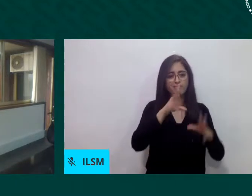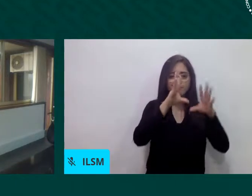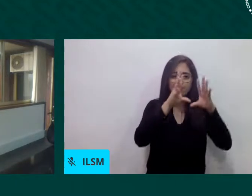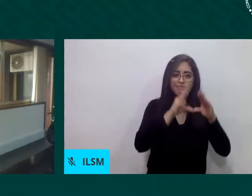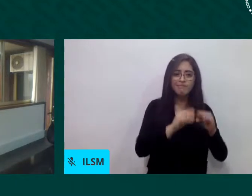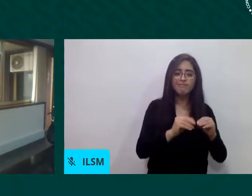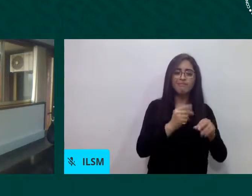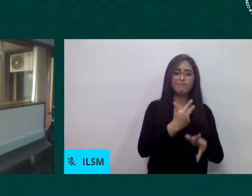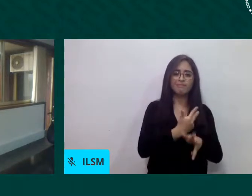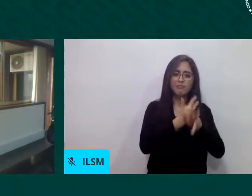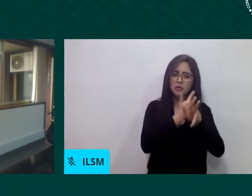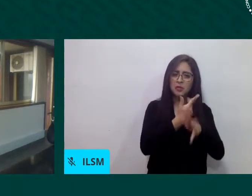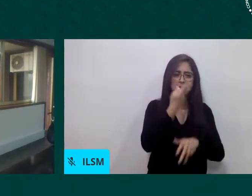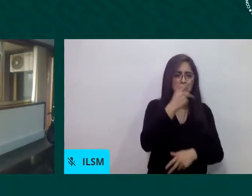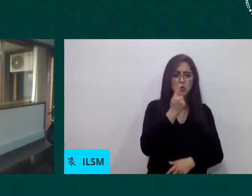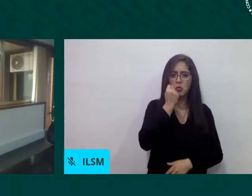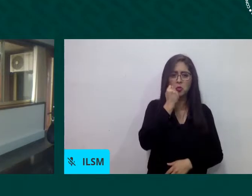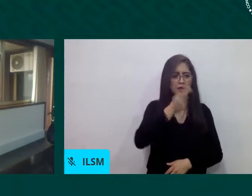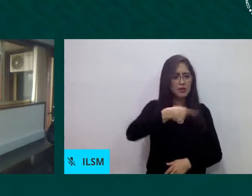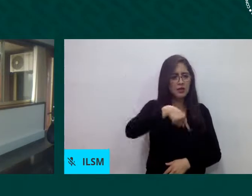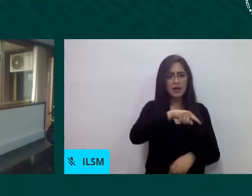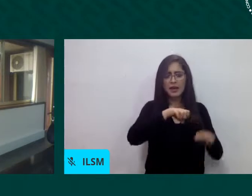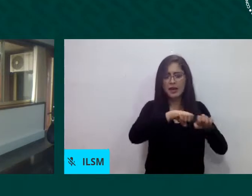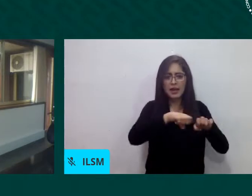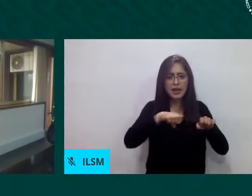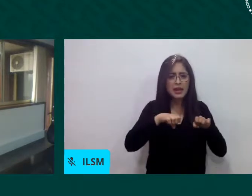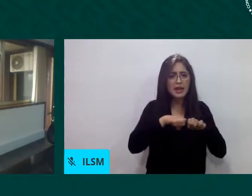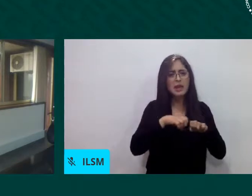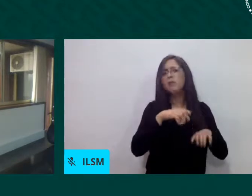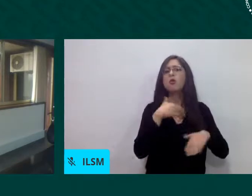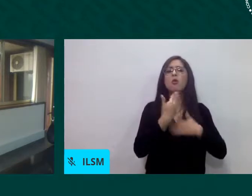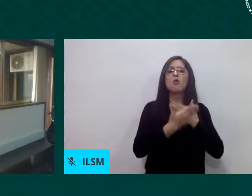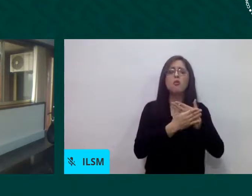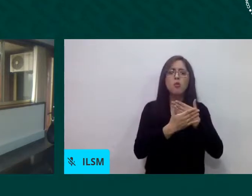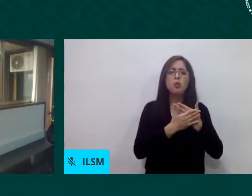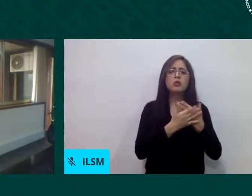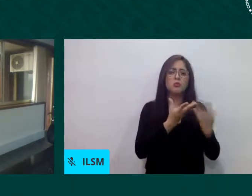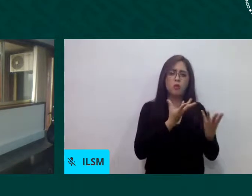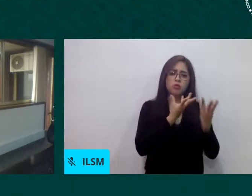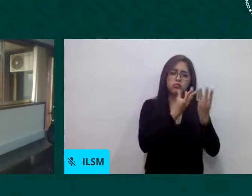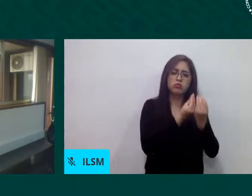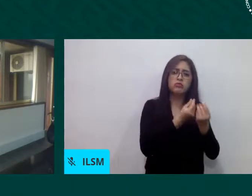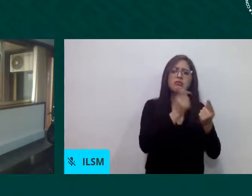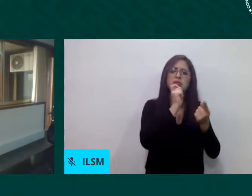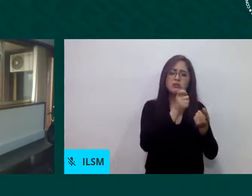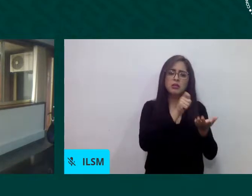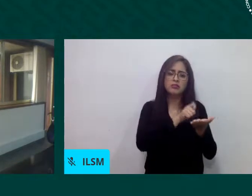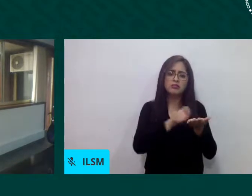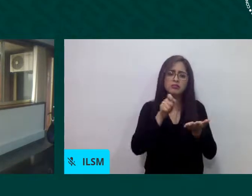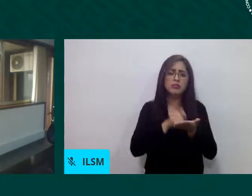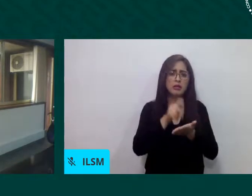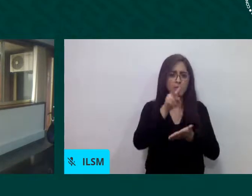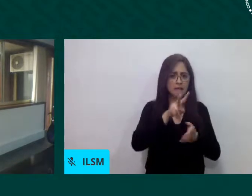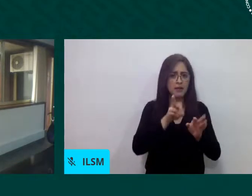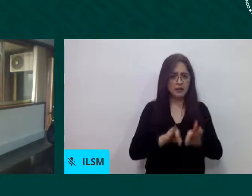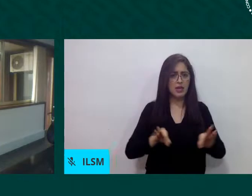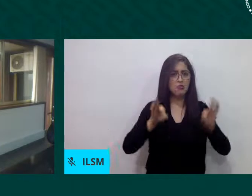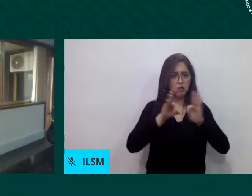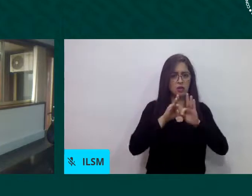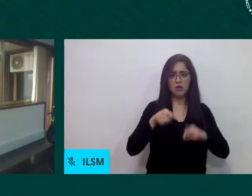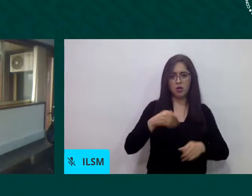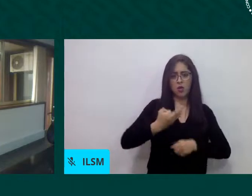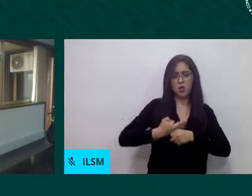hacerle trazabilidad a las importantes conclusiones de este foro. Sí, evidentemente son muchos los retos que nos